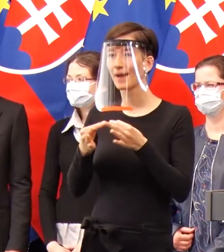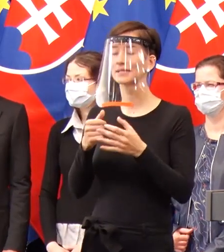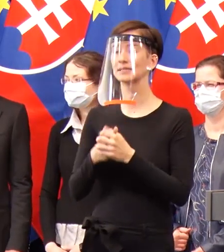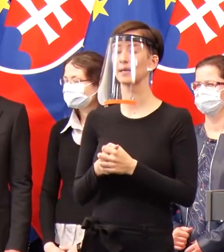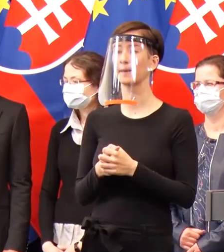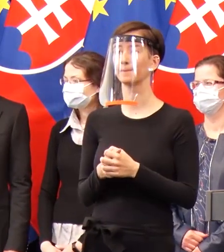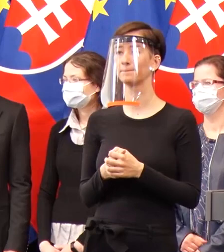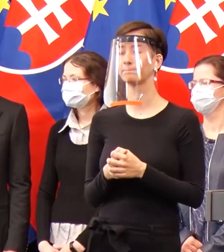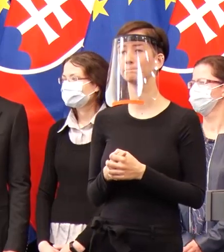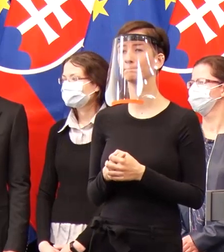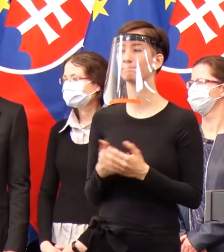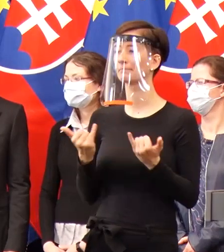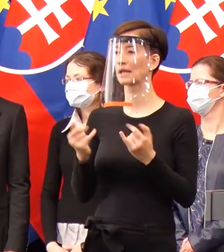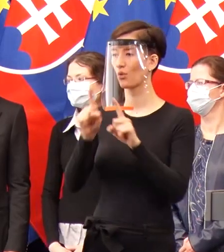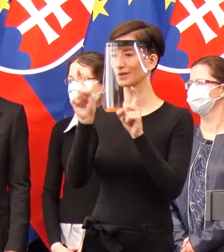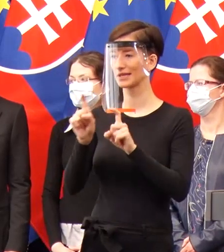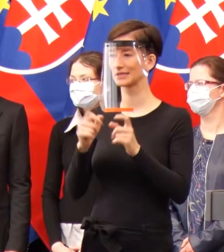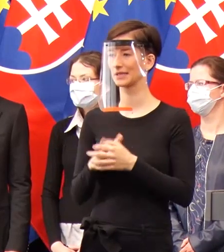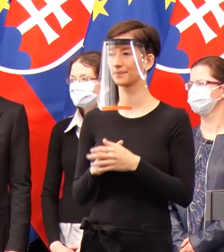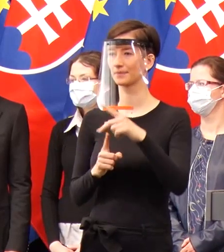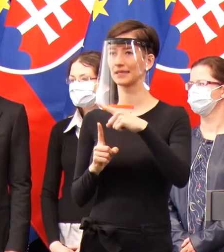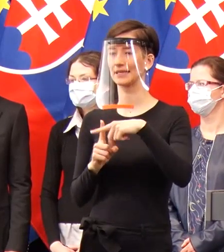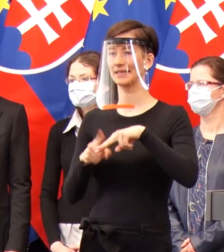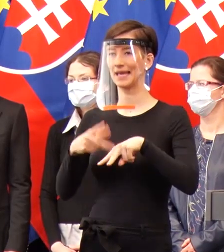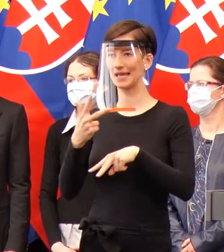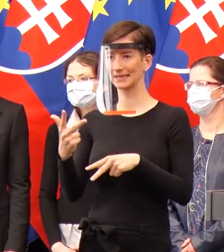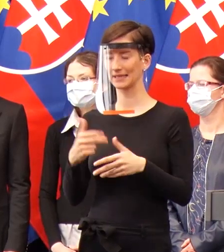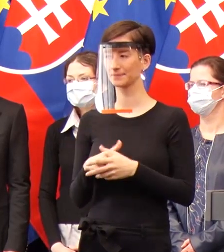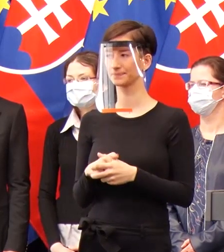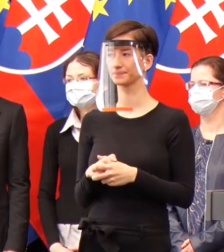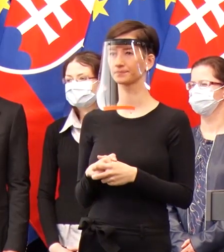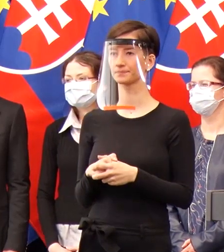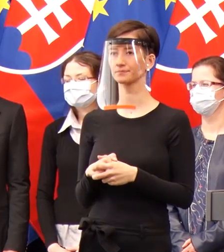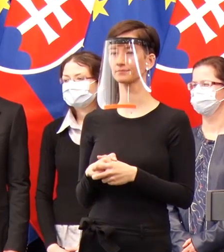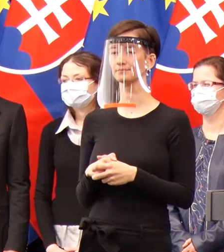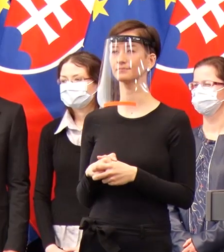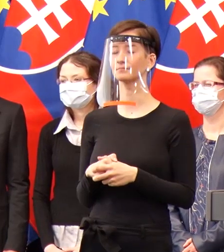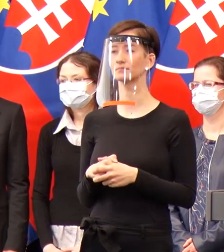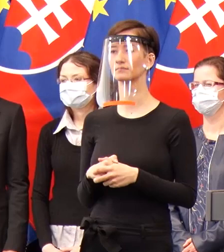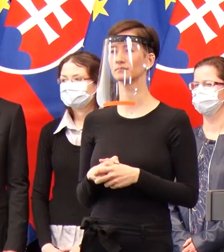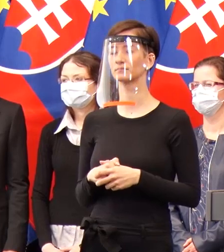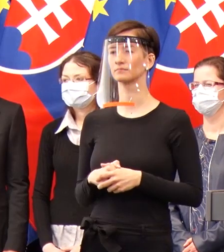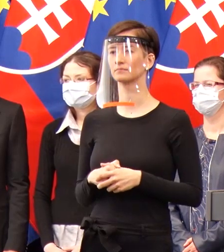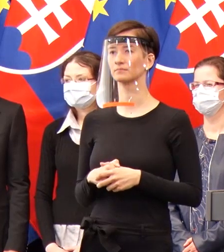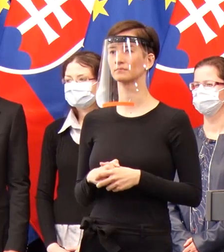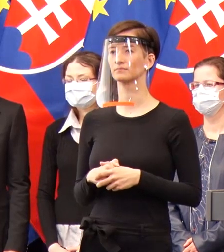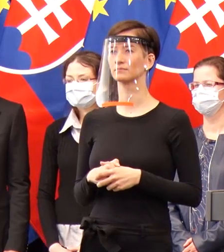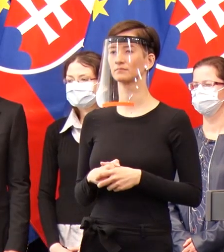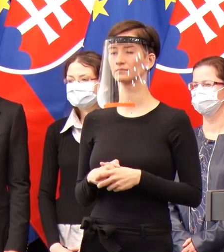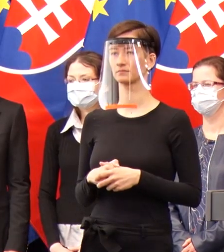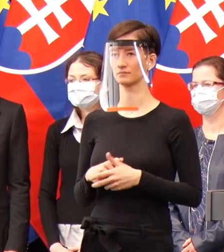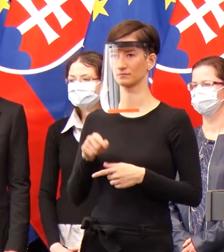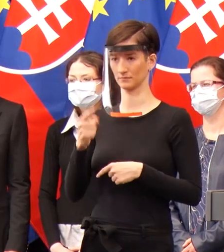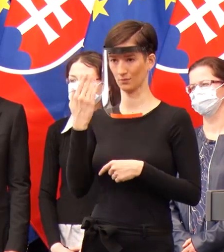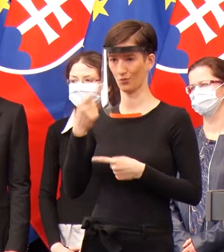hostia. A teraz poprosíme otázky, nech sa páči, teatri. Dobrý deň, Šivák, Televízia, teatri. Pán mistrik, povedali ste, že test čaká